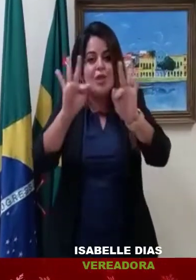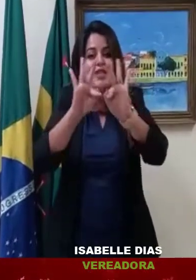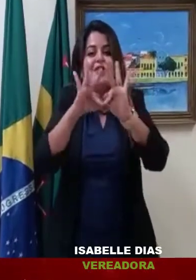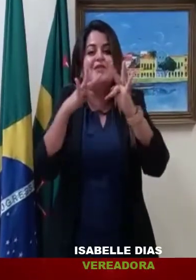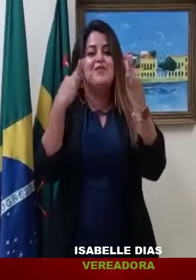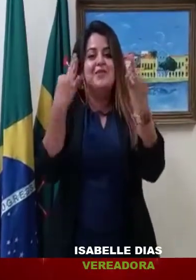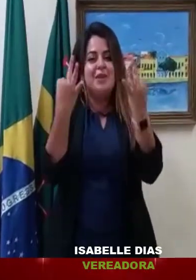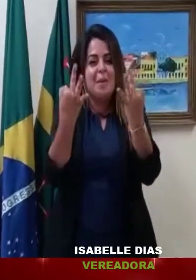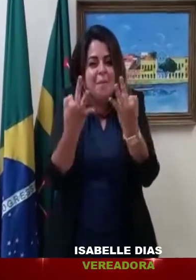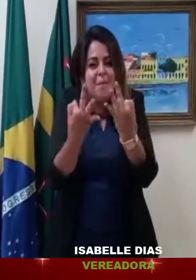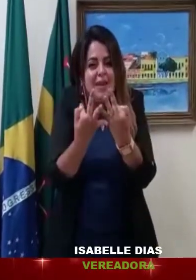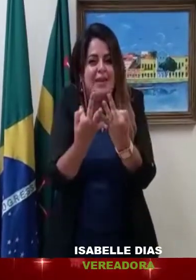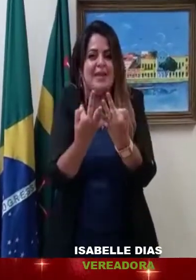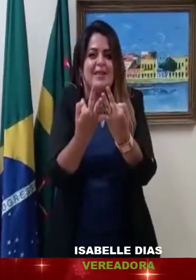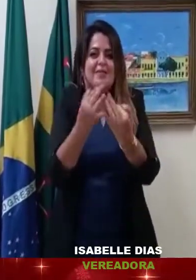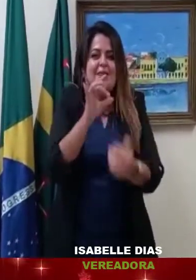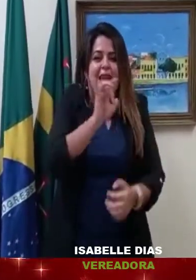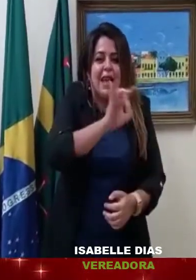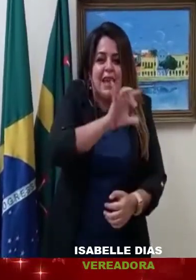sintam-se abraçadas.